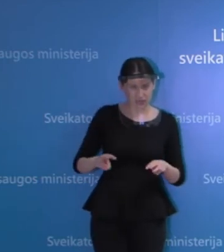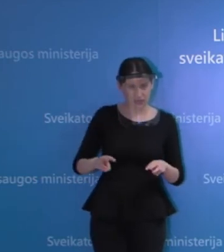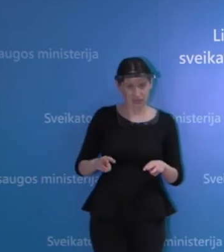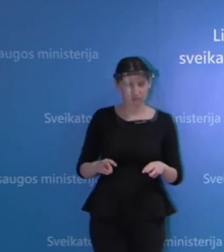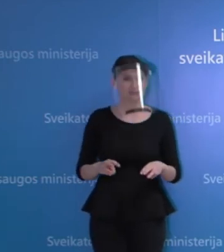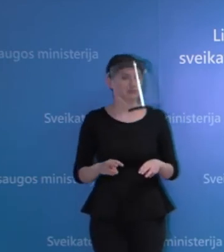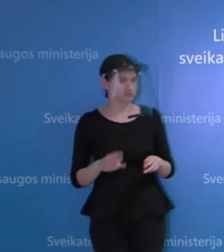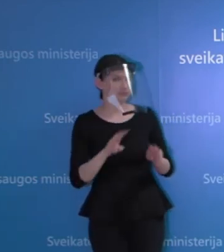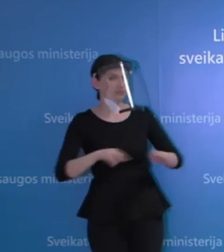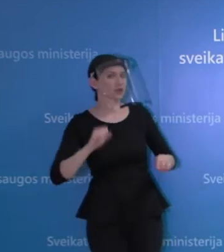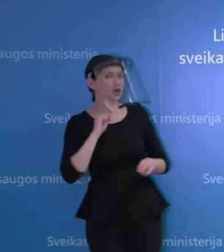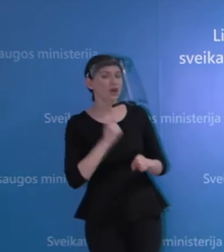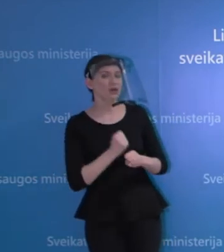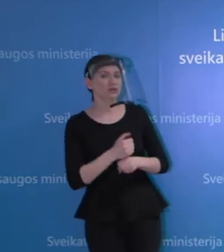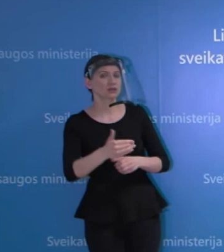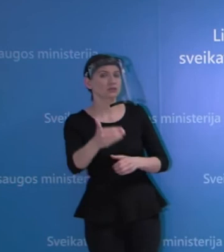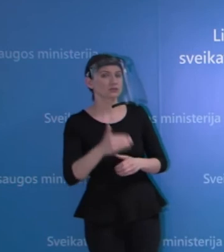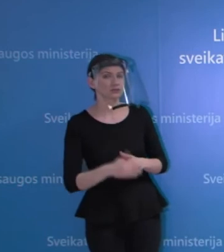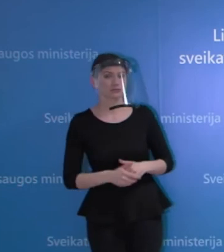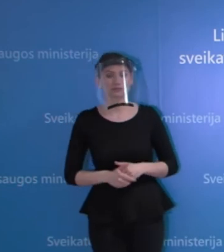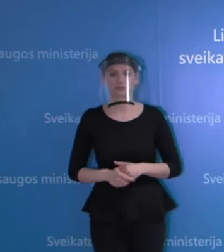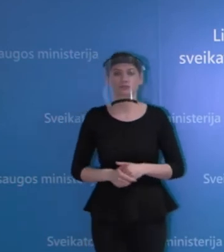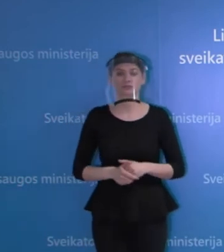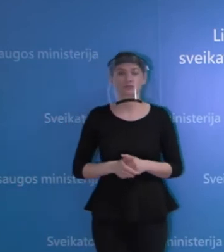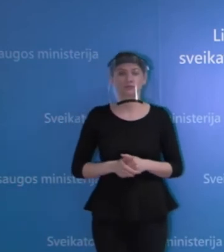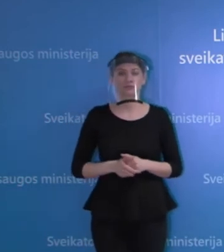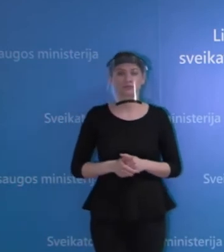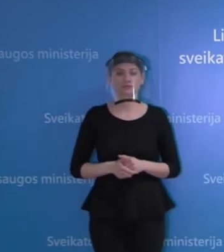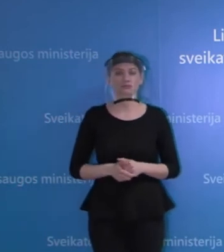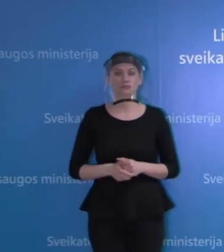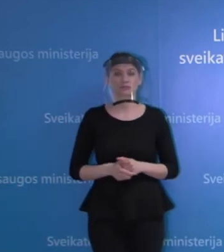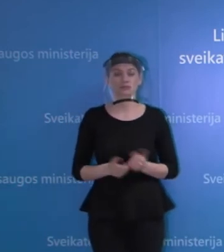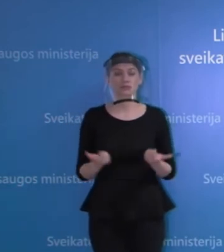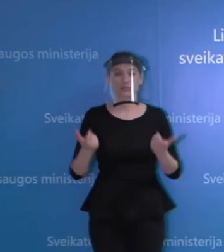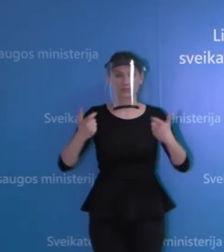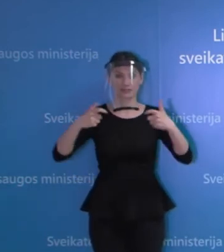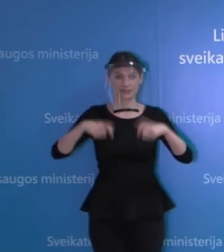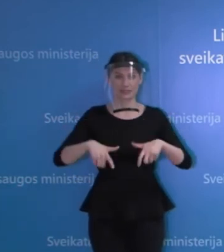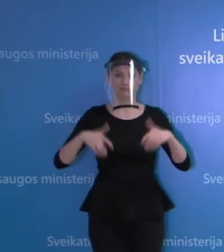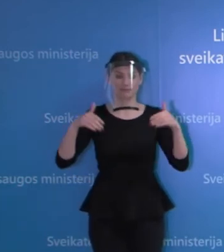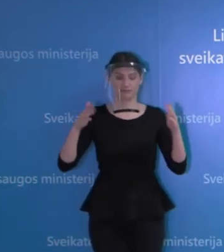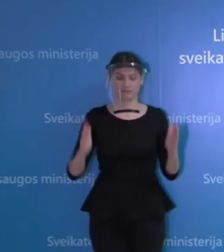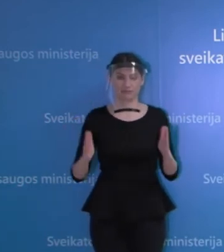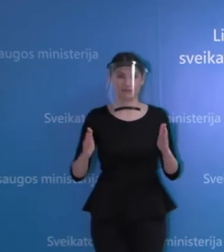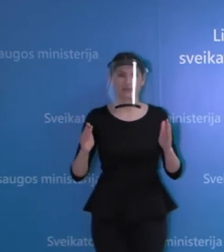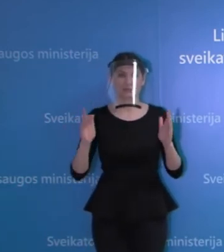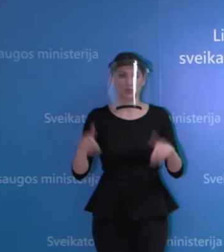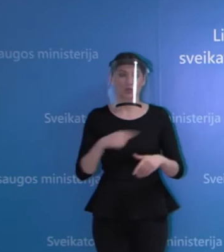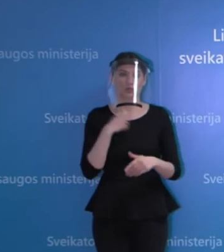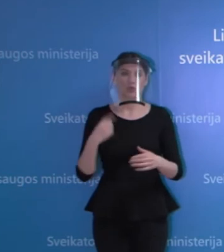Tai, na, supraskim, kad savaldybė turi tikrai plačius įgaliojimus.